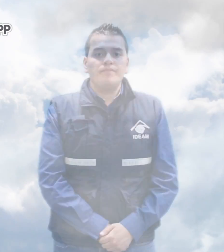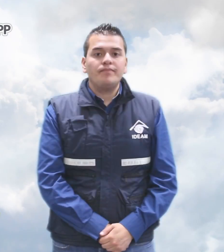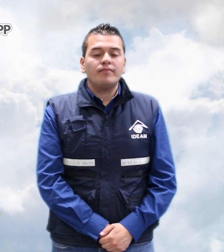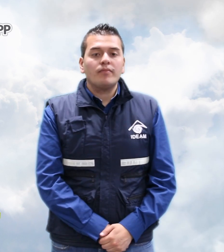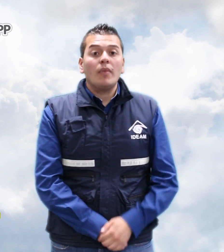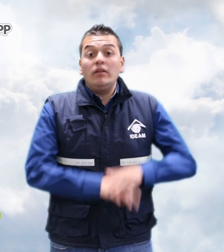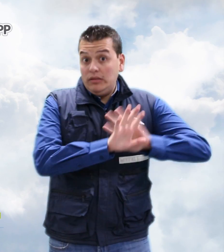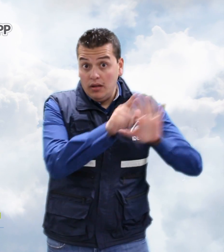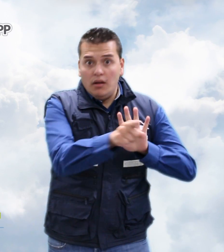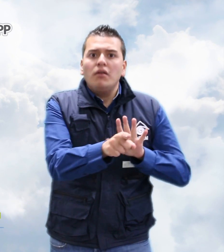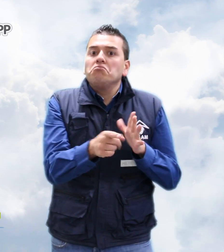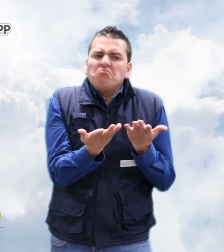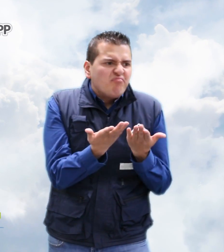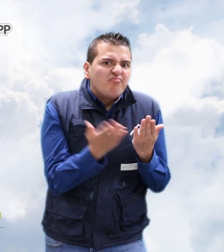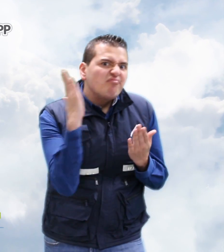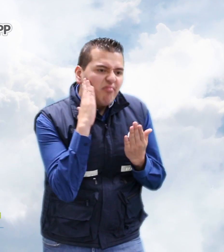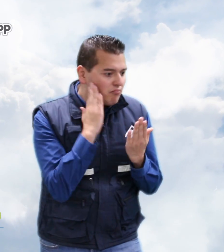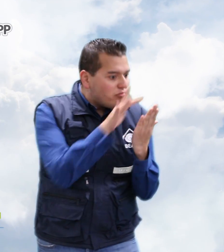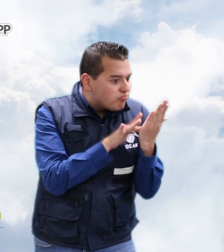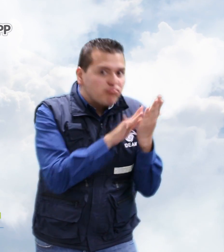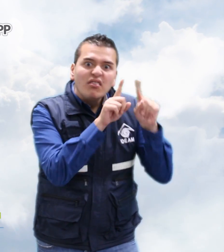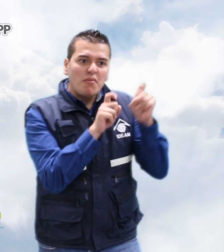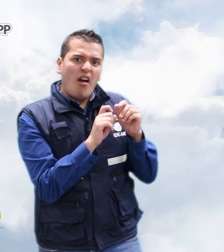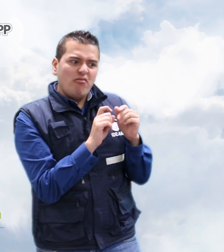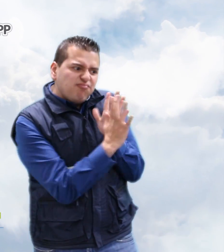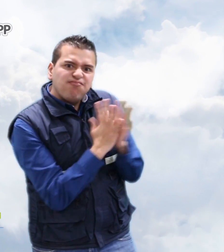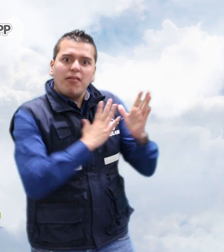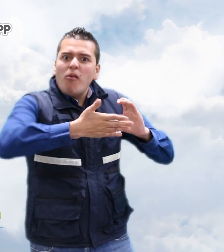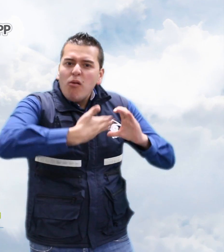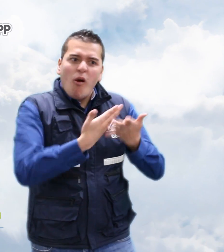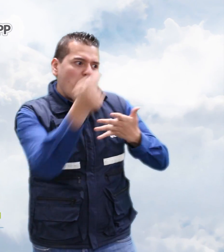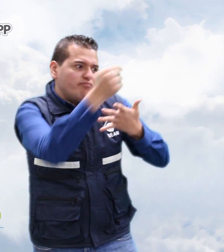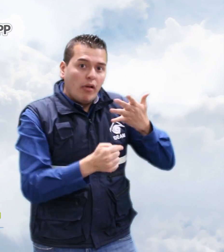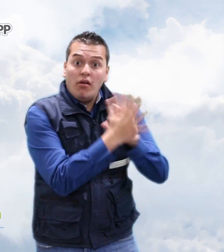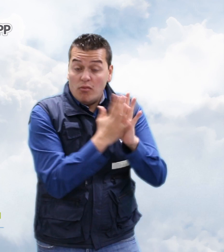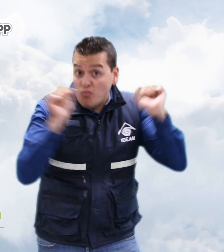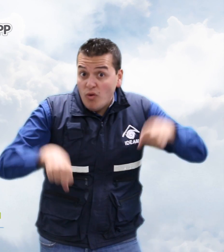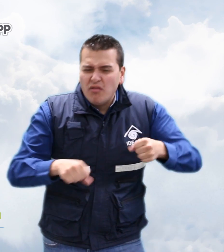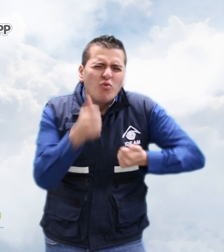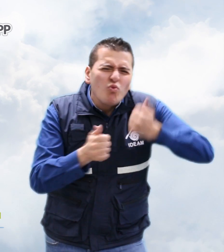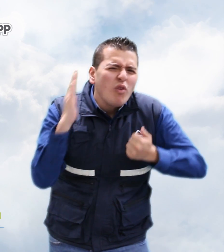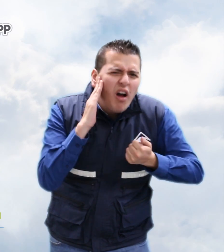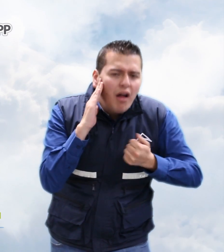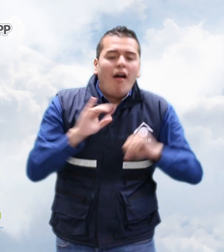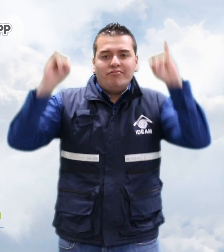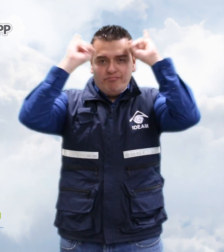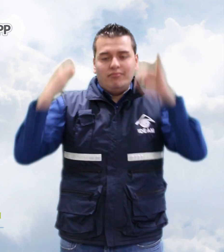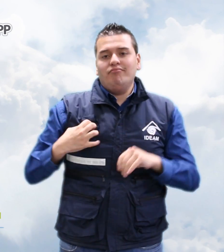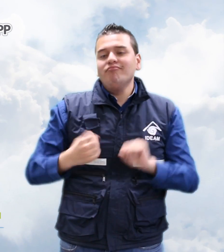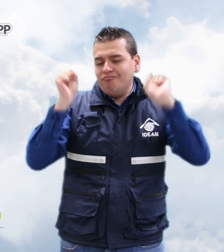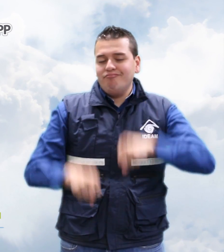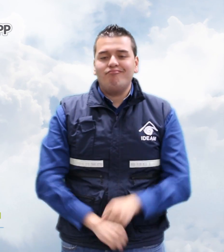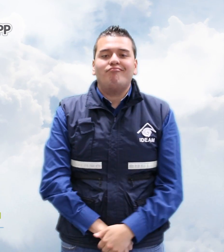De igual forma, te invitamos a descargar nuestra aplicación Mi Pronóstico disponible para dispositivos móviles